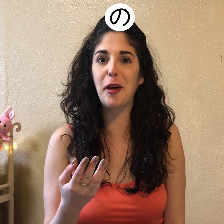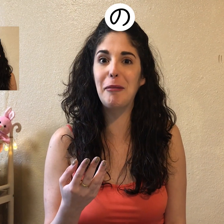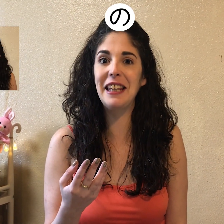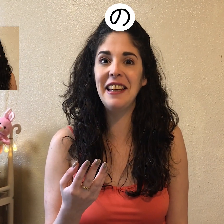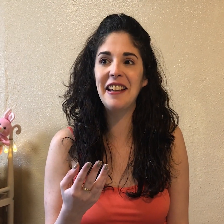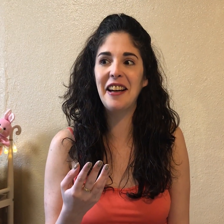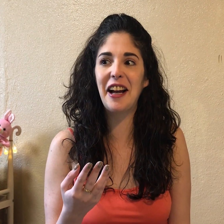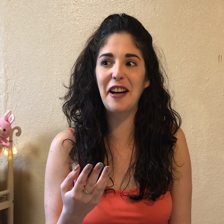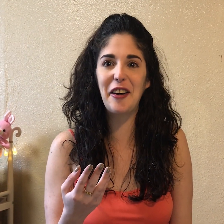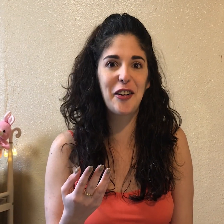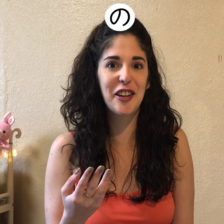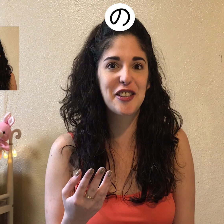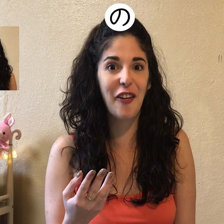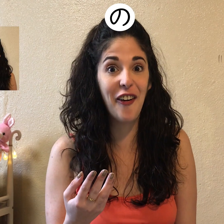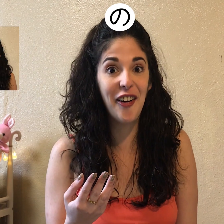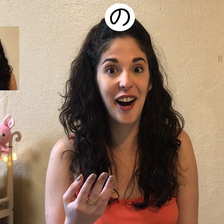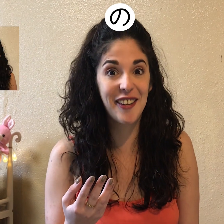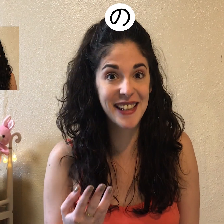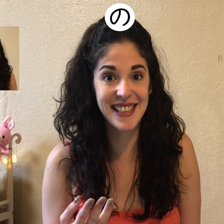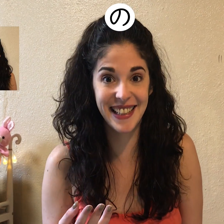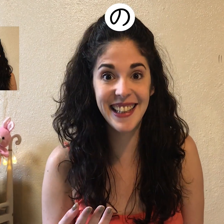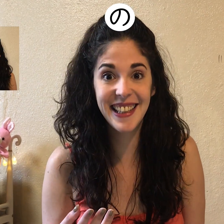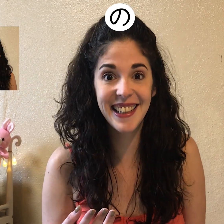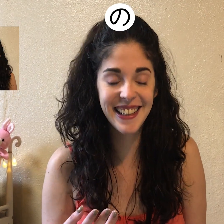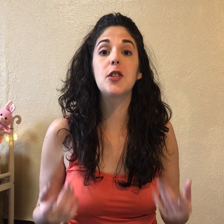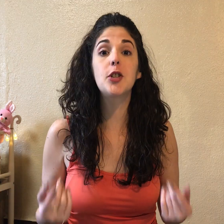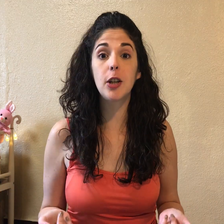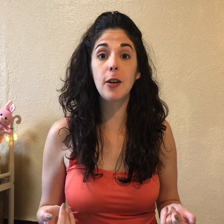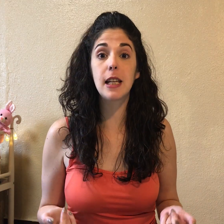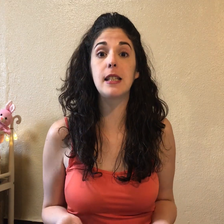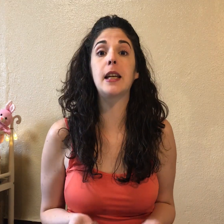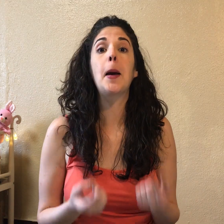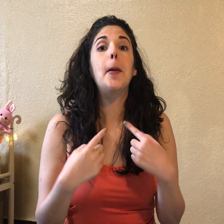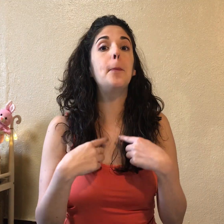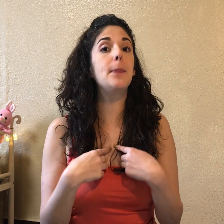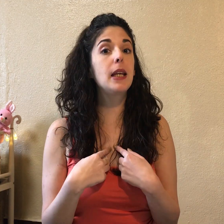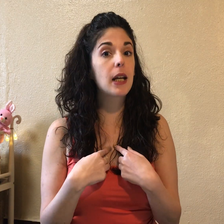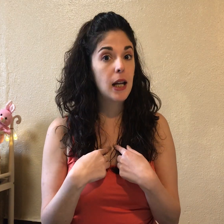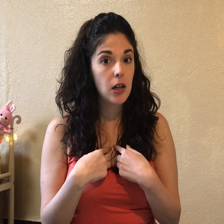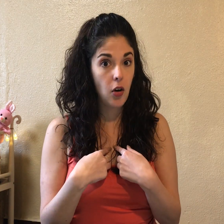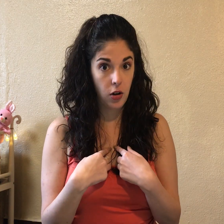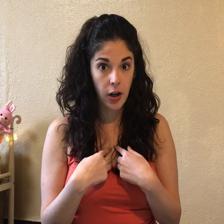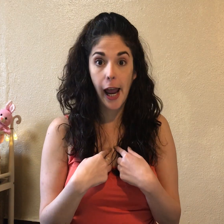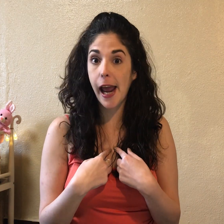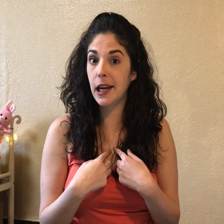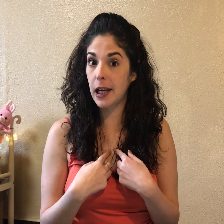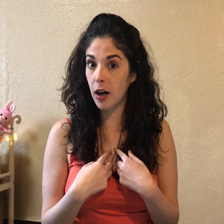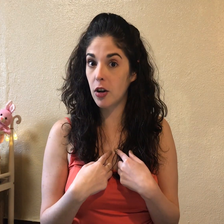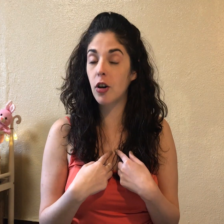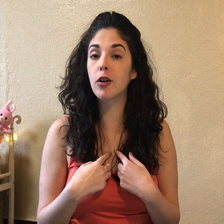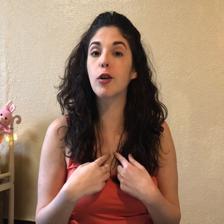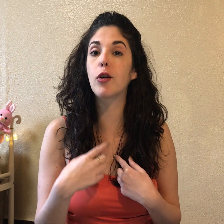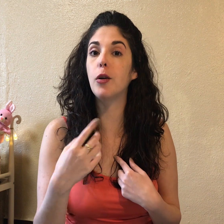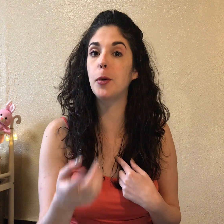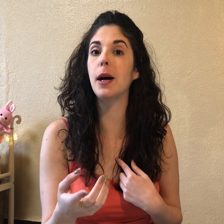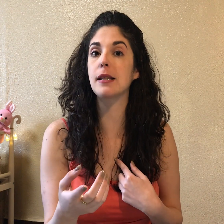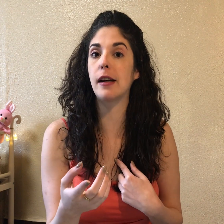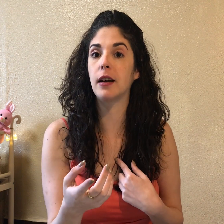de mí, el reloj de yo, algo así. Si yo quiero decir mi reloj es negro, ¿cómo va a ser?